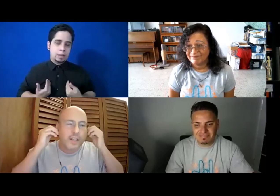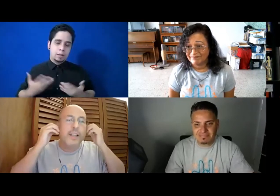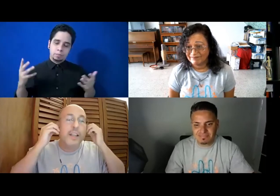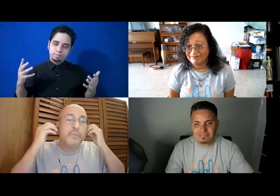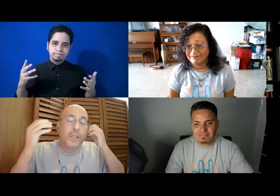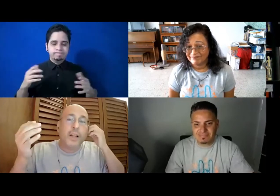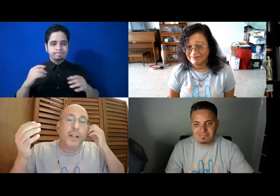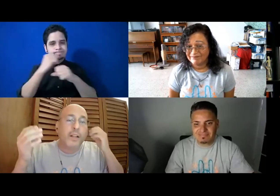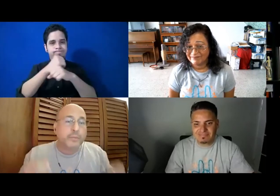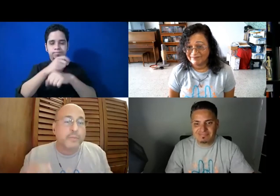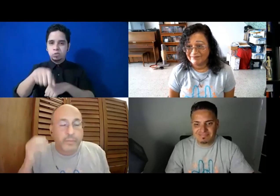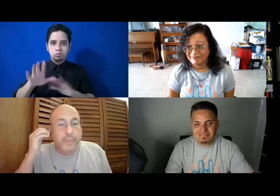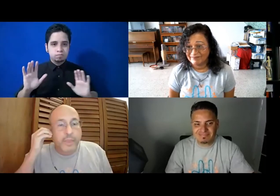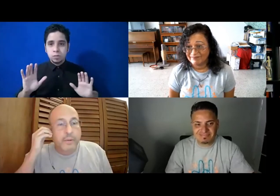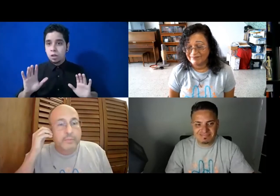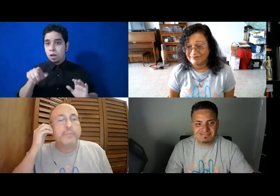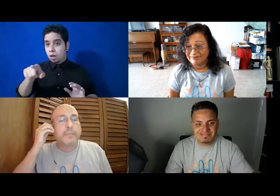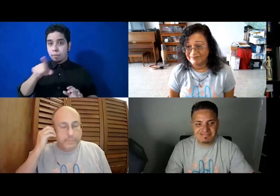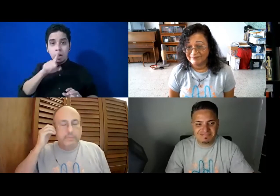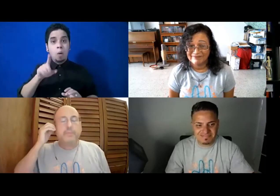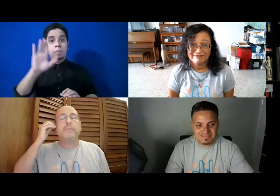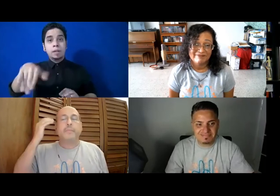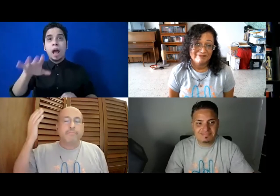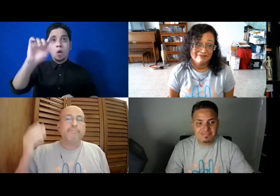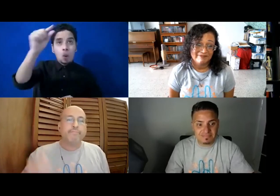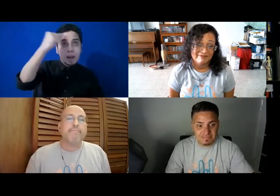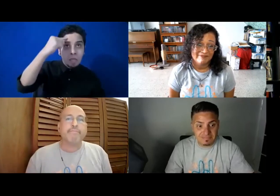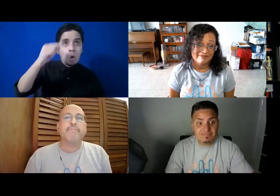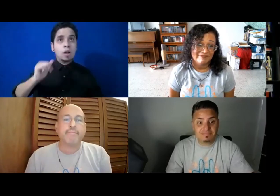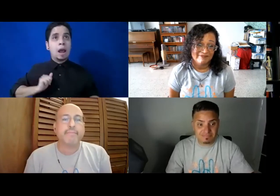Lleguen funcionarios, gobernantes, directores de diferentes